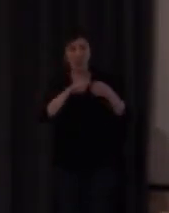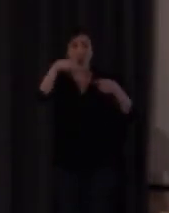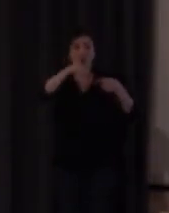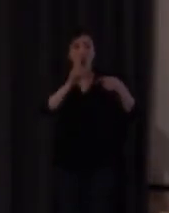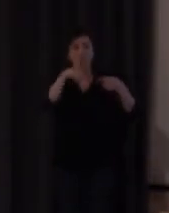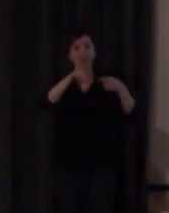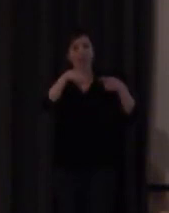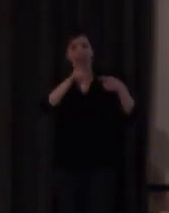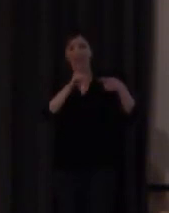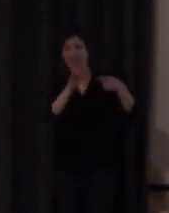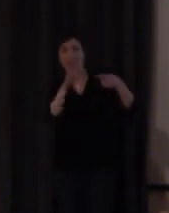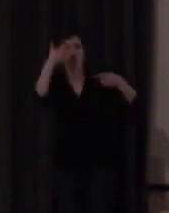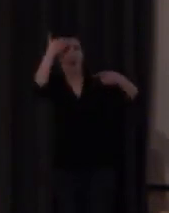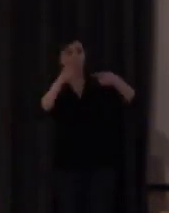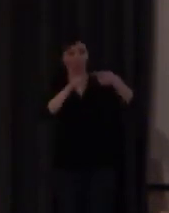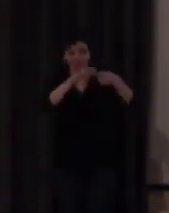enseñanza de lenguas